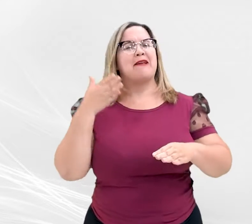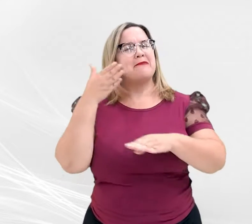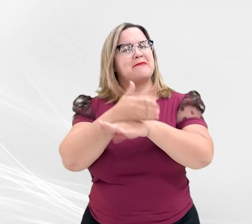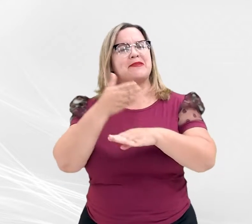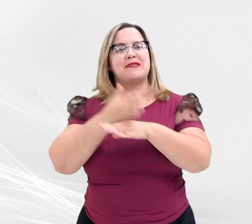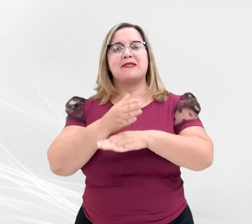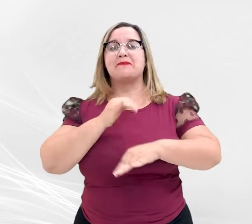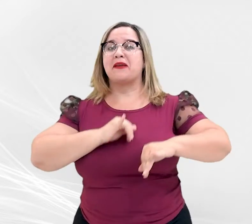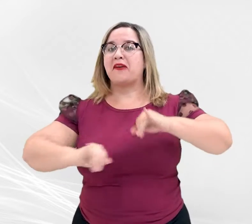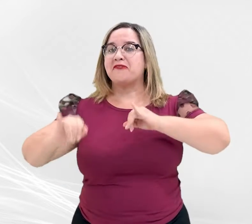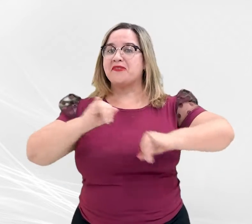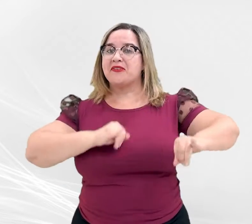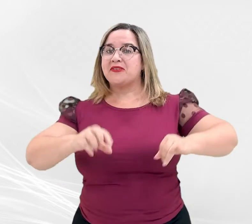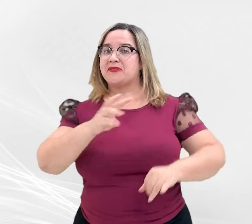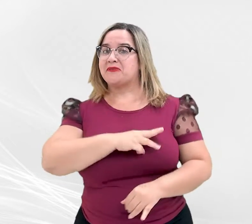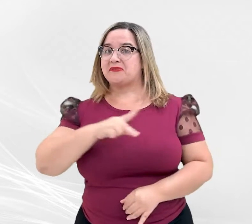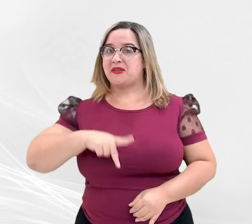Público do Estado de Mato Grosso.